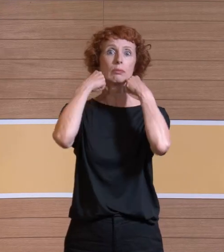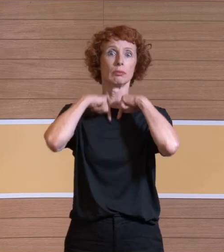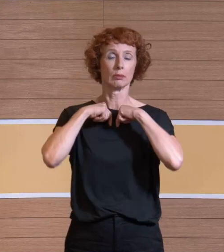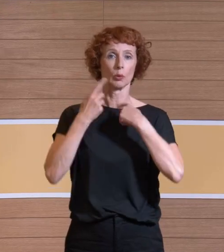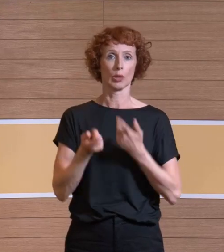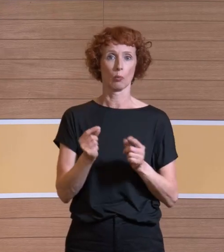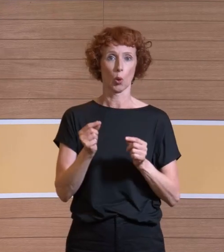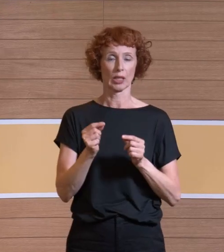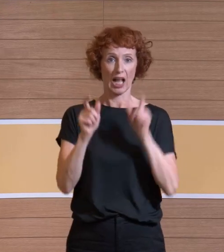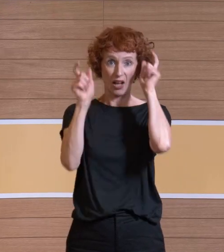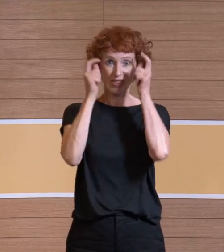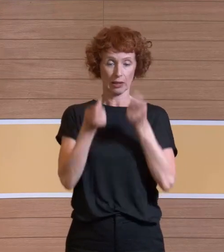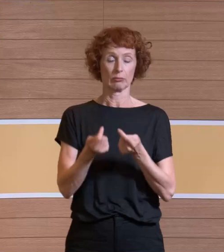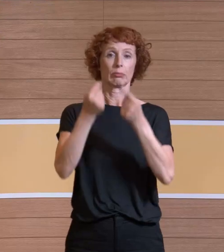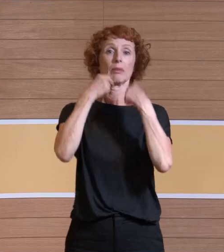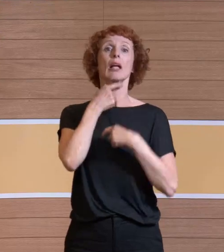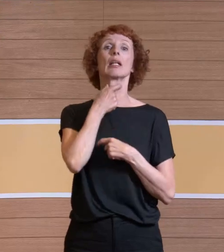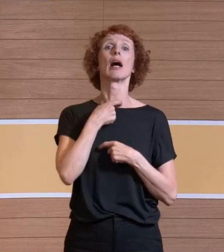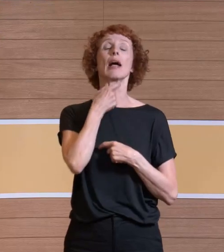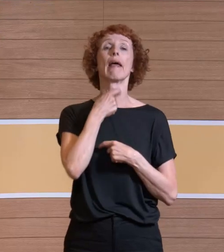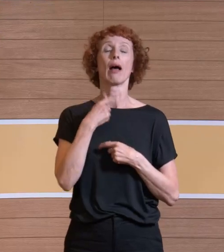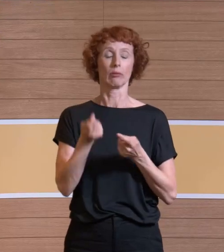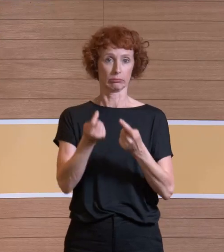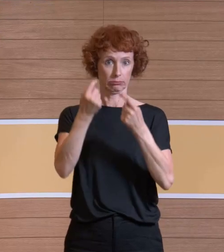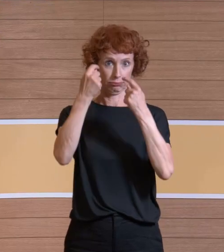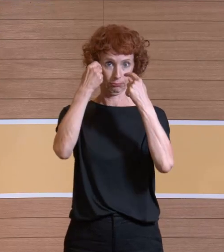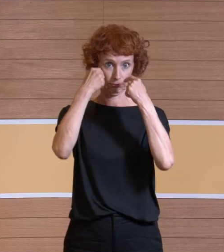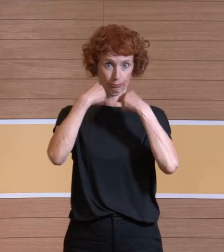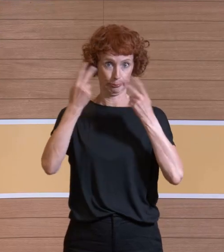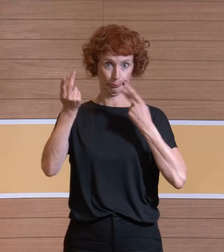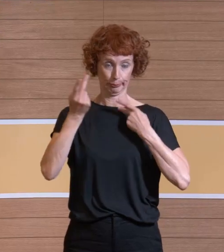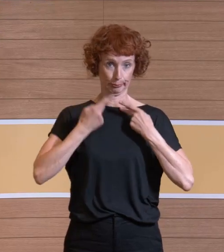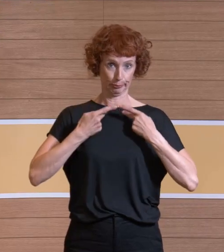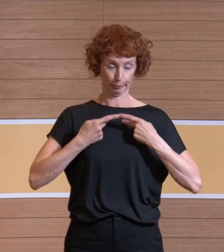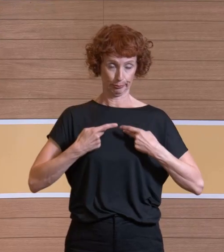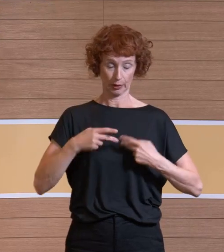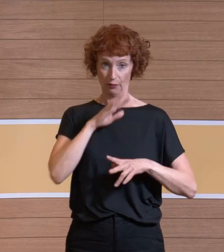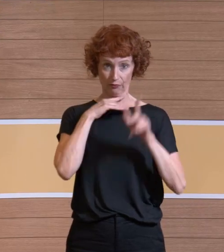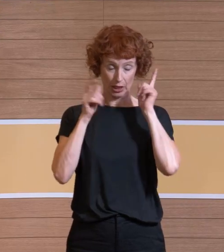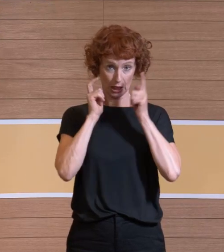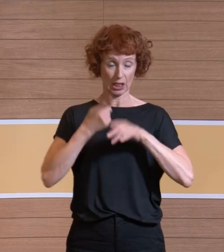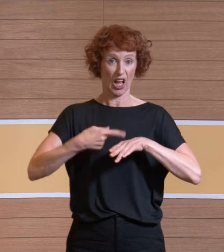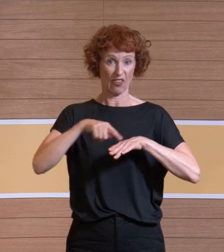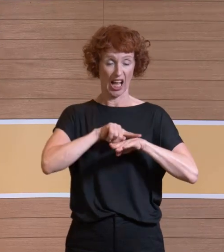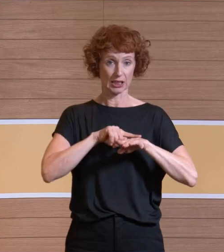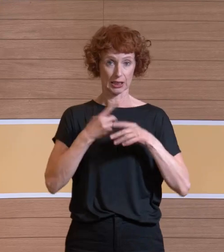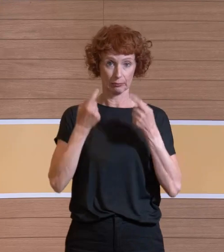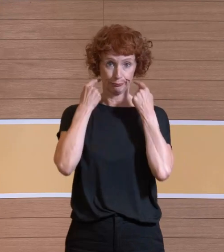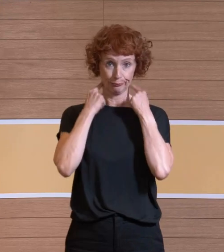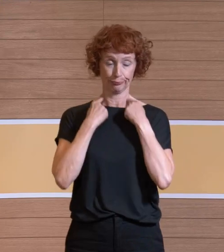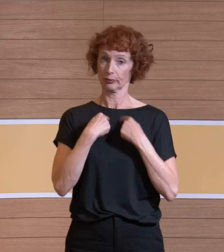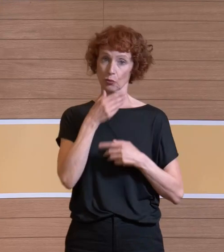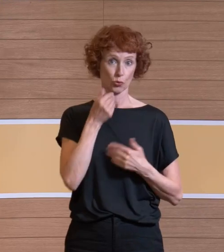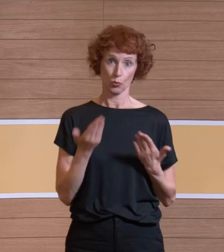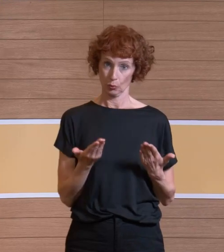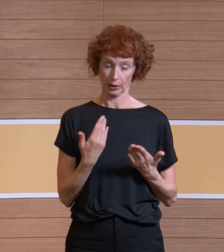inhaliert hat. Und die ganze Trachea war dann voll von diesen Virenwarzen. Sehr unschön.